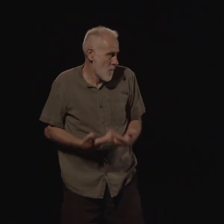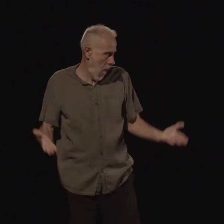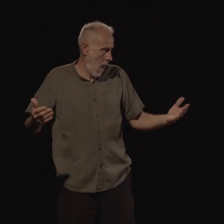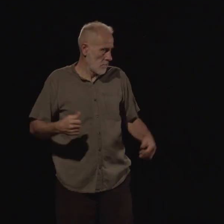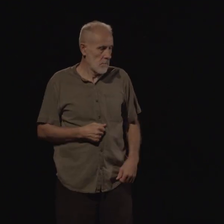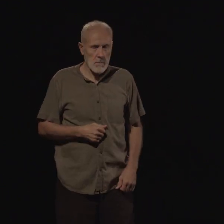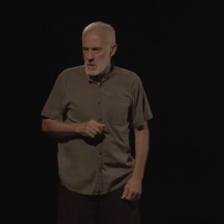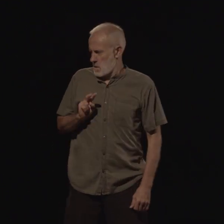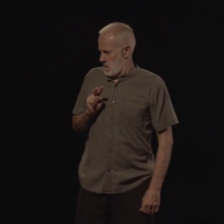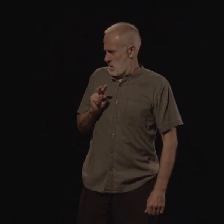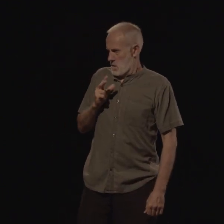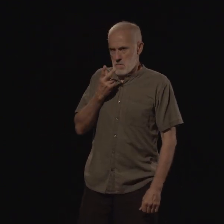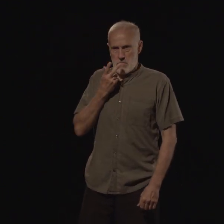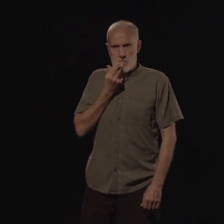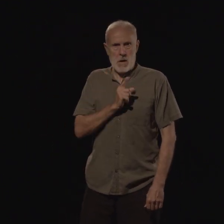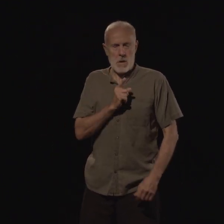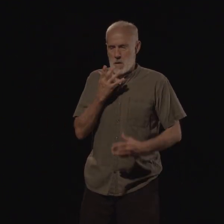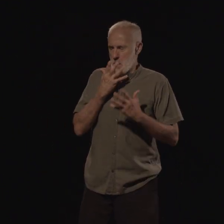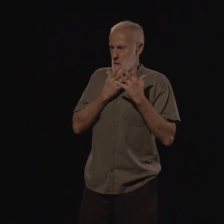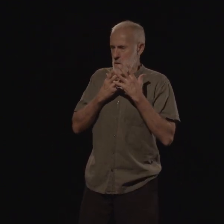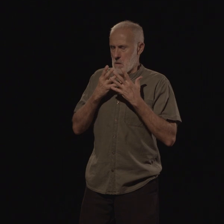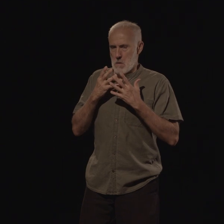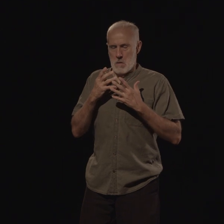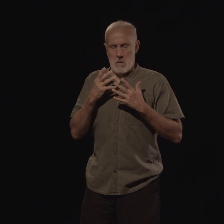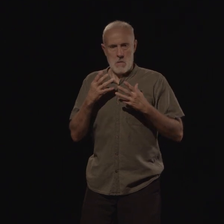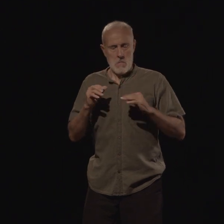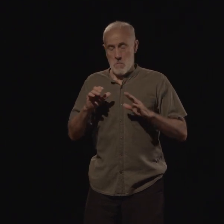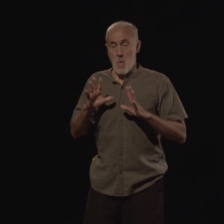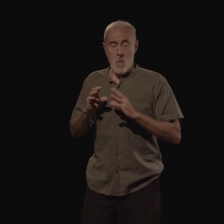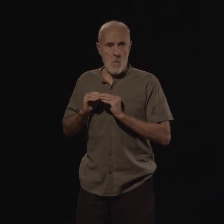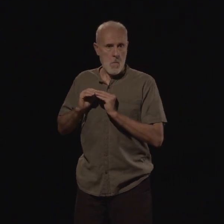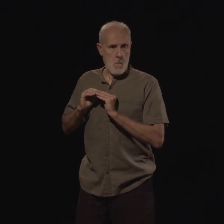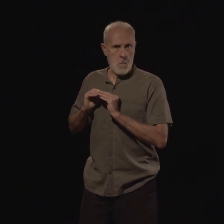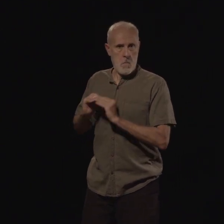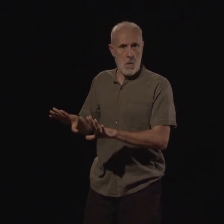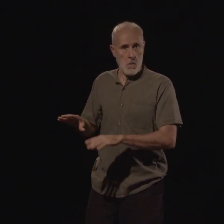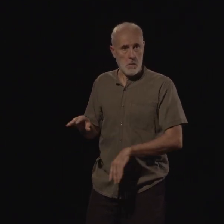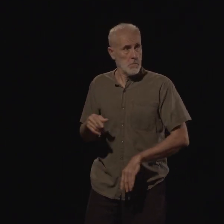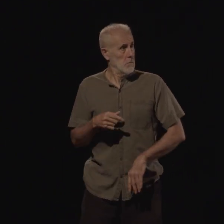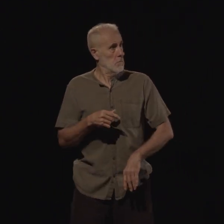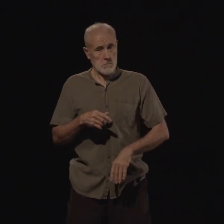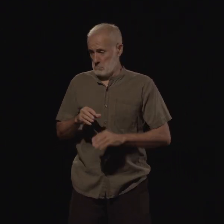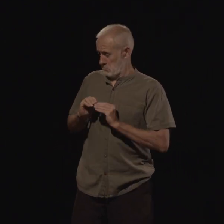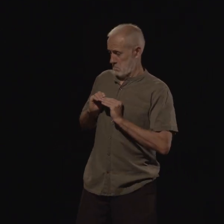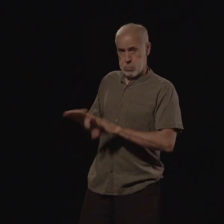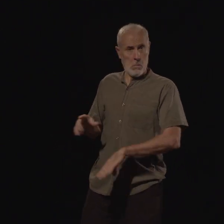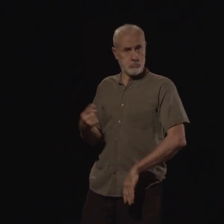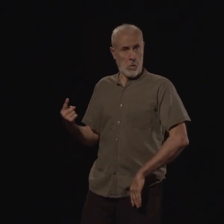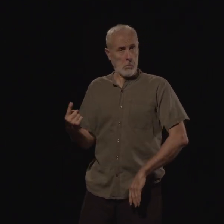femme n'arrivait pas à comprendre, elle cessa de pleurer et laissa son mari tout seul dans le noir. Il resta comme cela